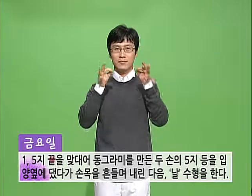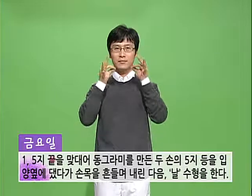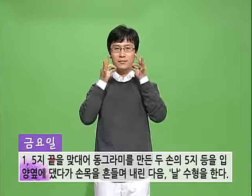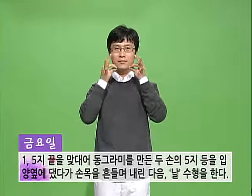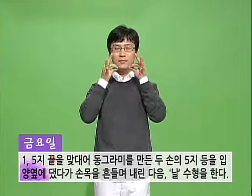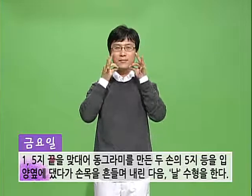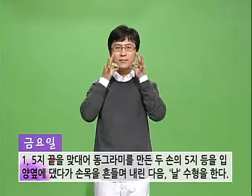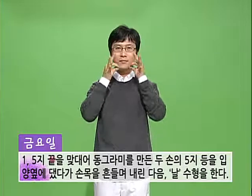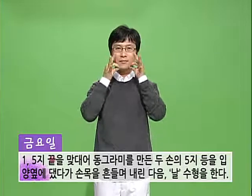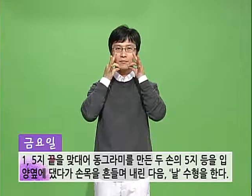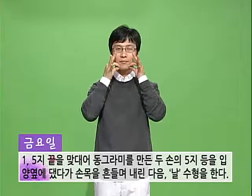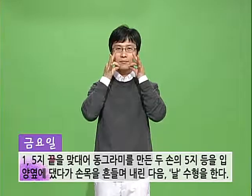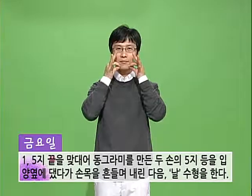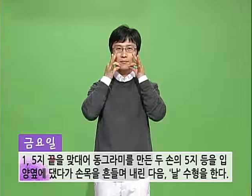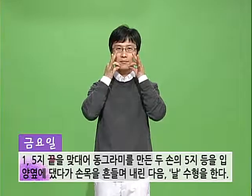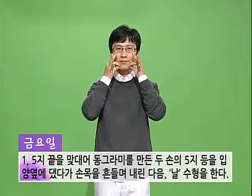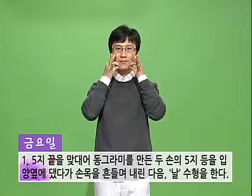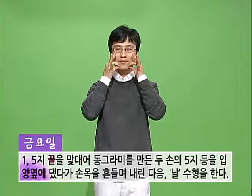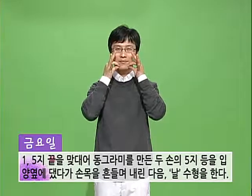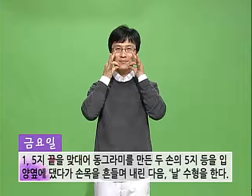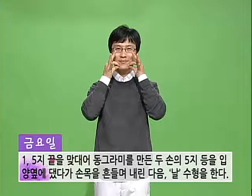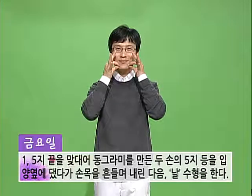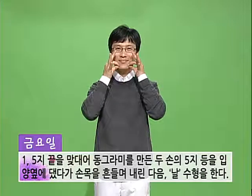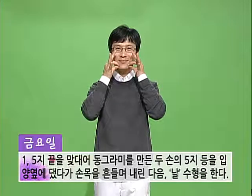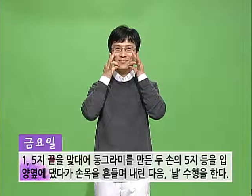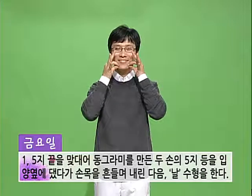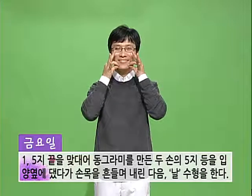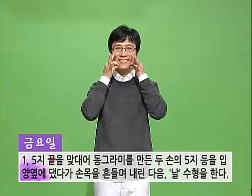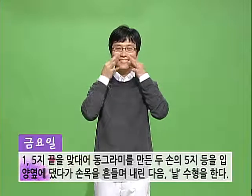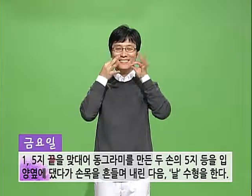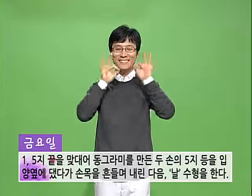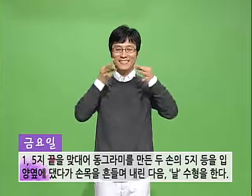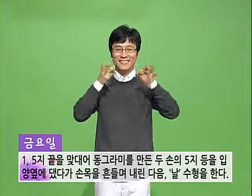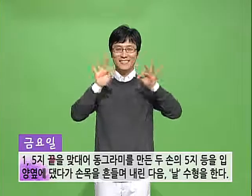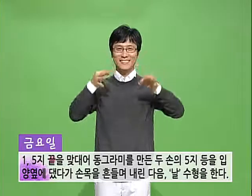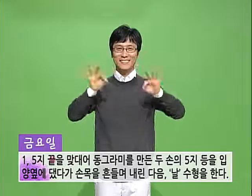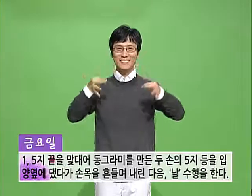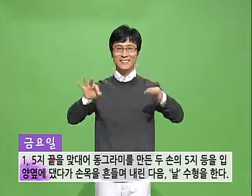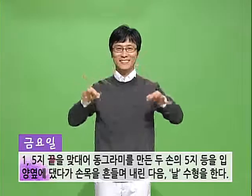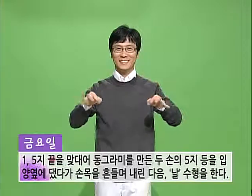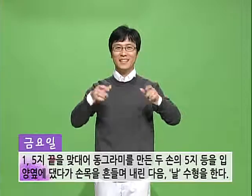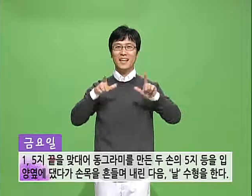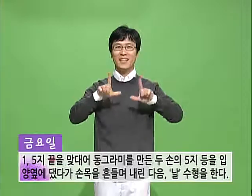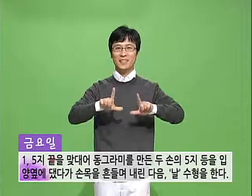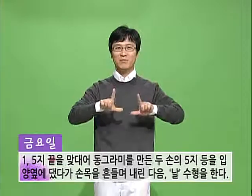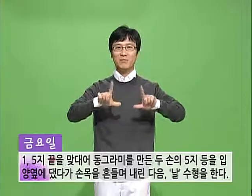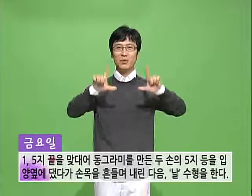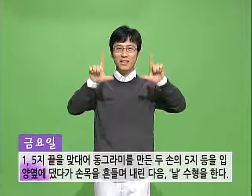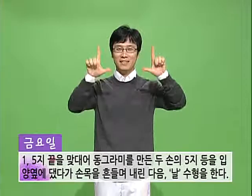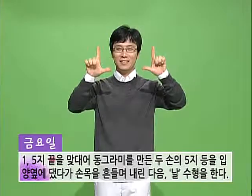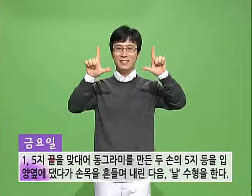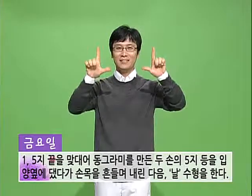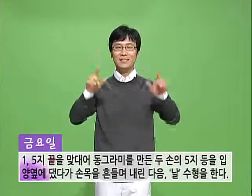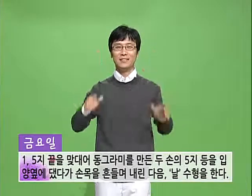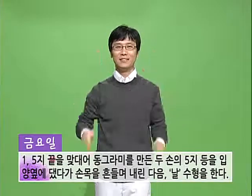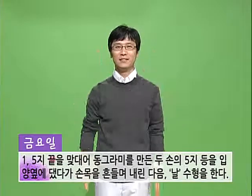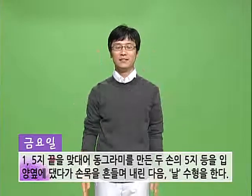등을 입 양옆에 댔다가 손목을 흔들며 내린 다음 날 수화를 합니다.